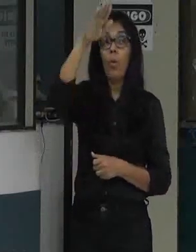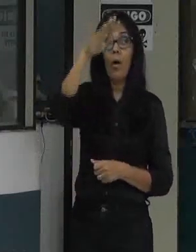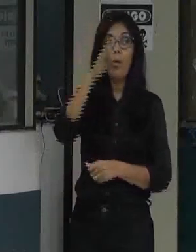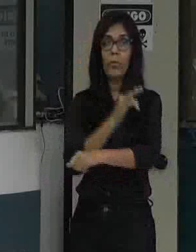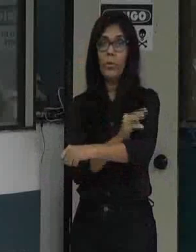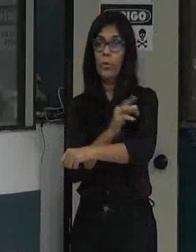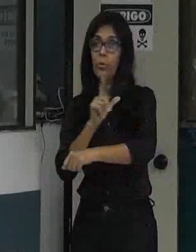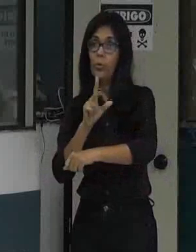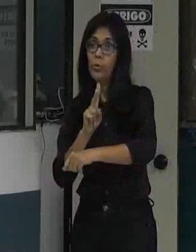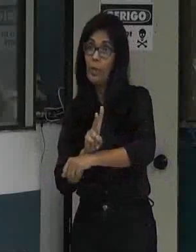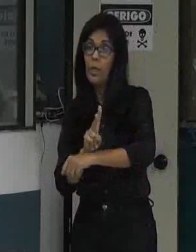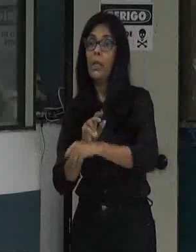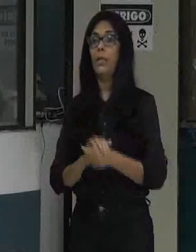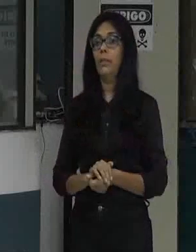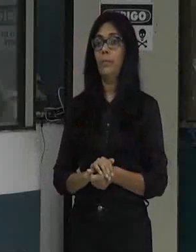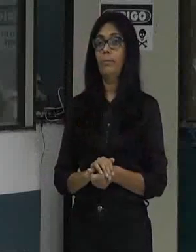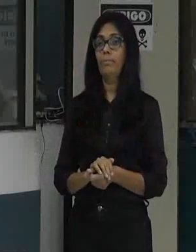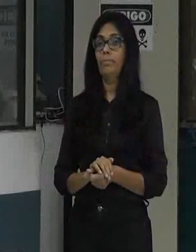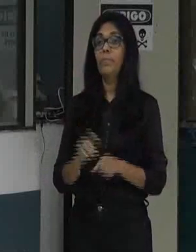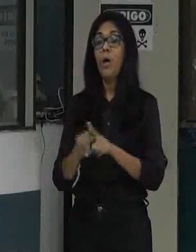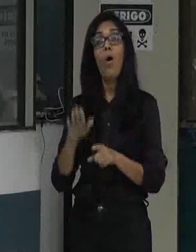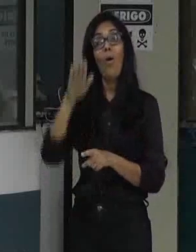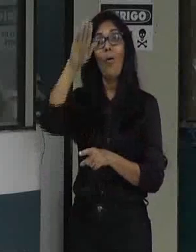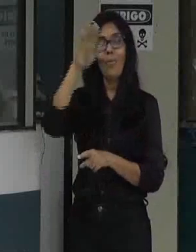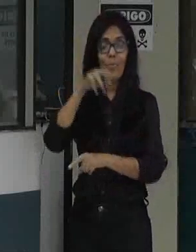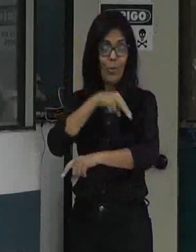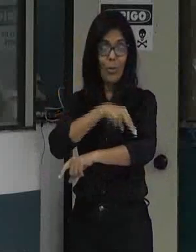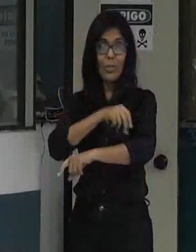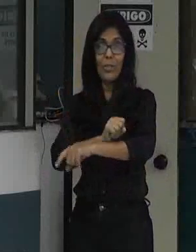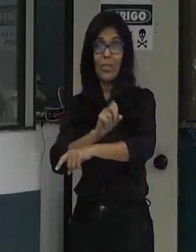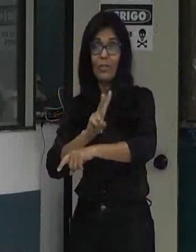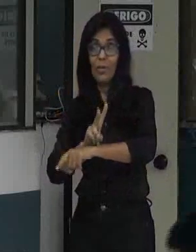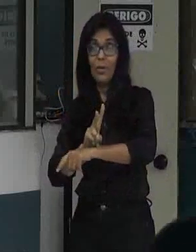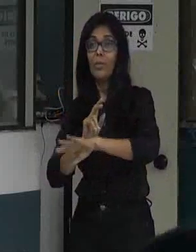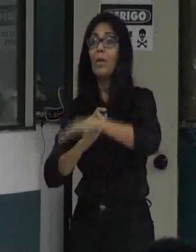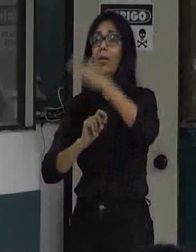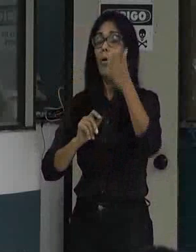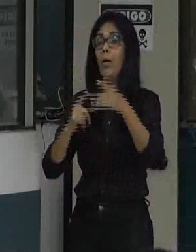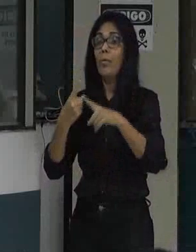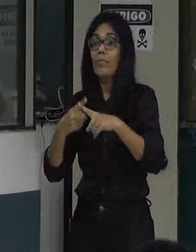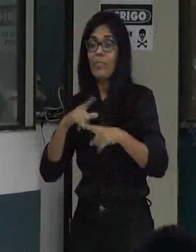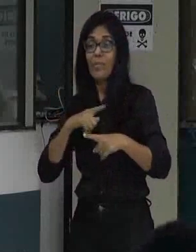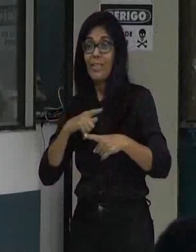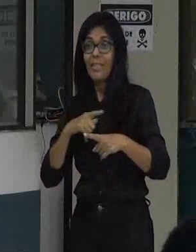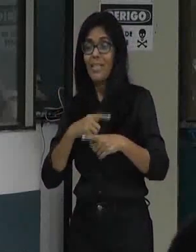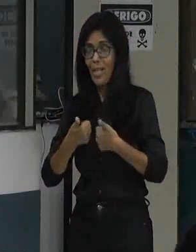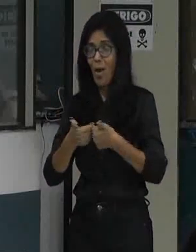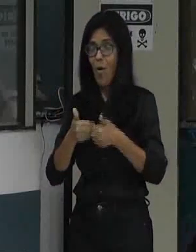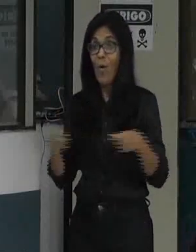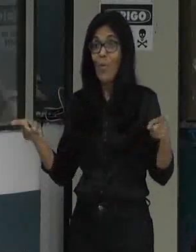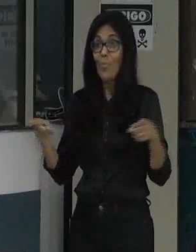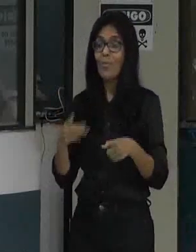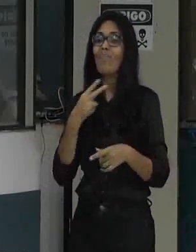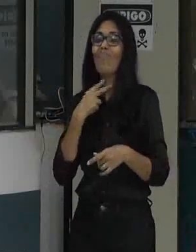o alto lá do Nossa Senhora da Vitória que tem algumas localidades que nem os hidromônicos tem condição de